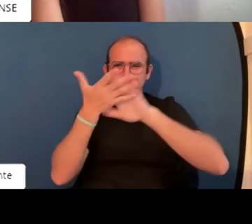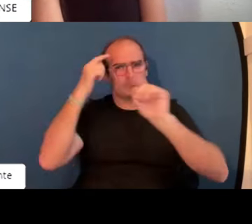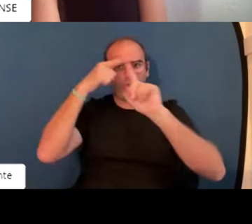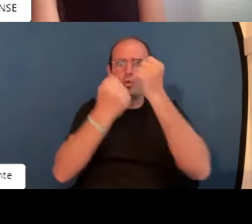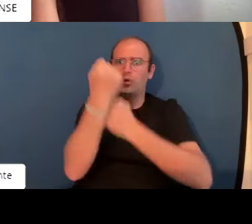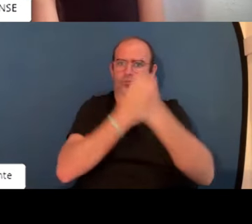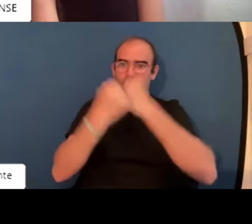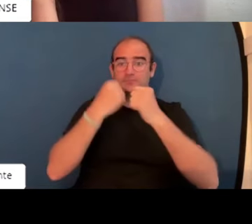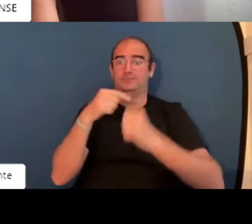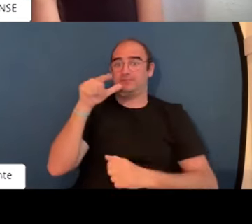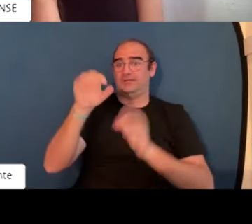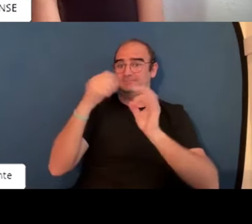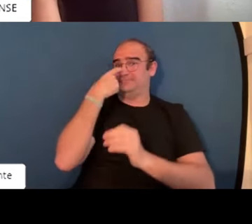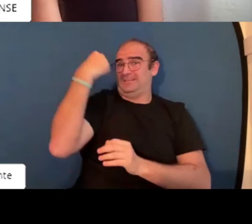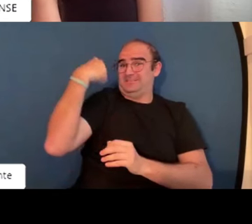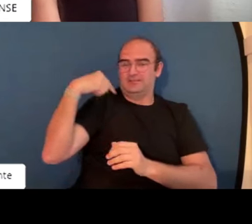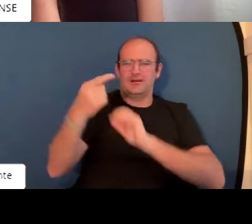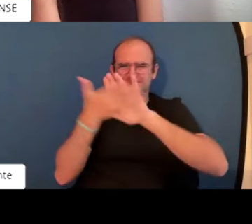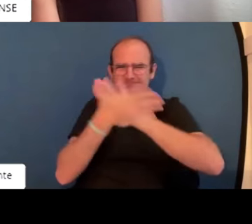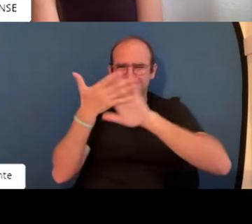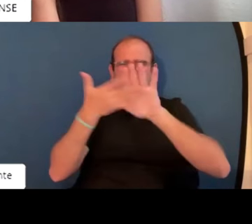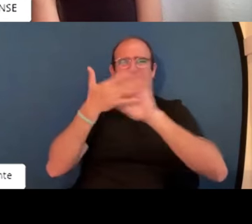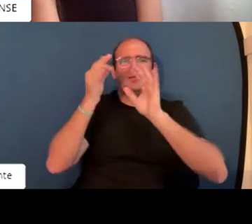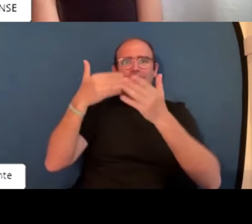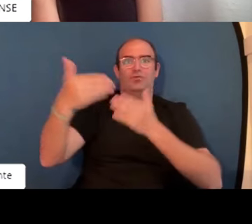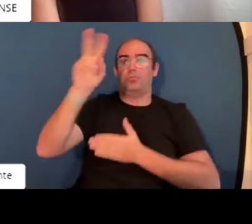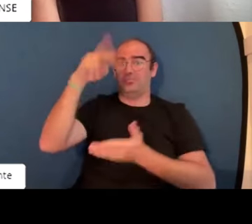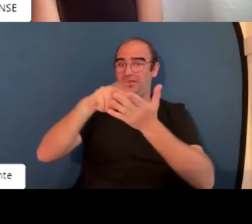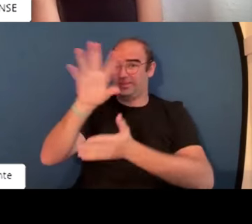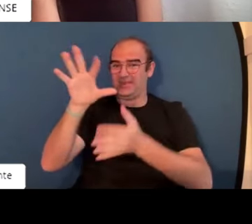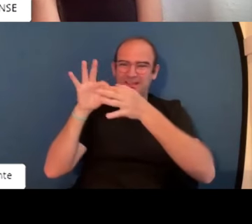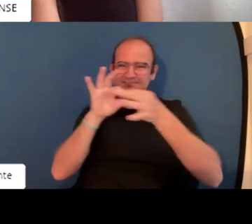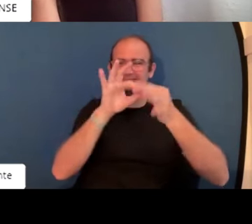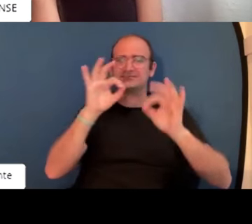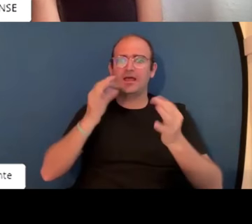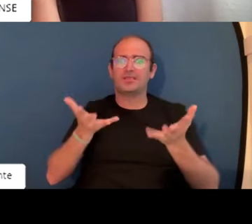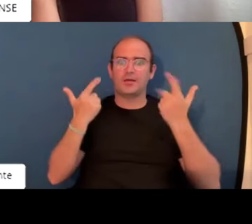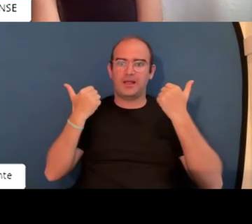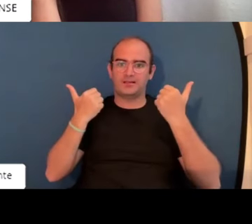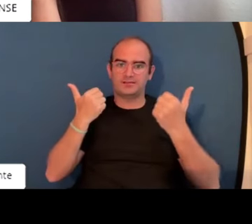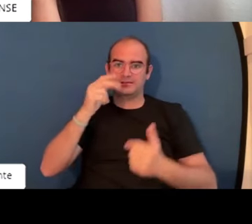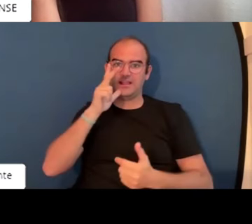y se estuvo hablando acerca de la economía. Esto fue el año pasado y se hablaba acerca del futuro en el año